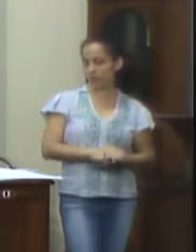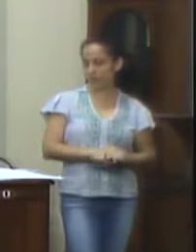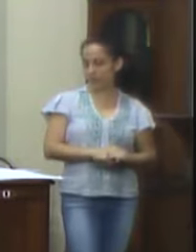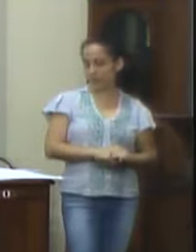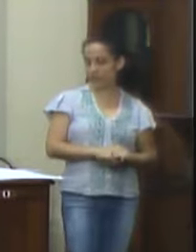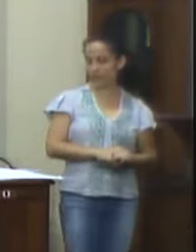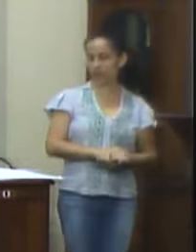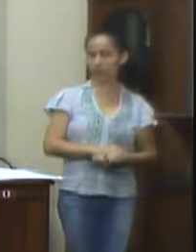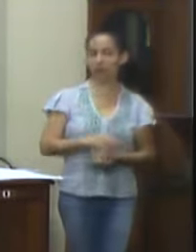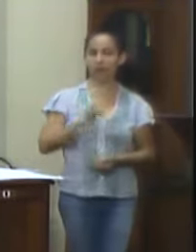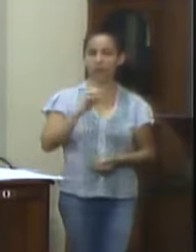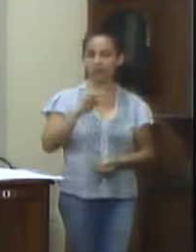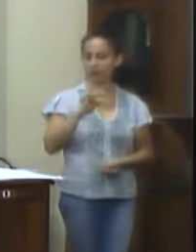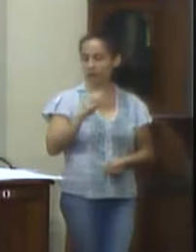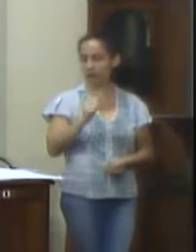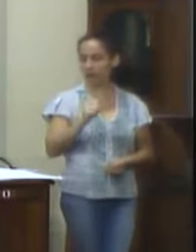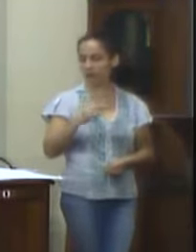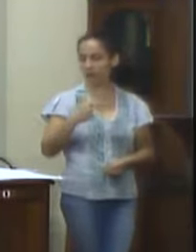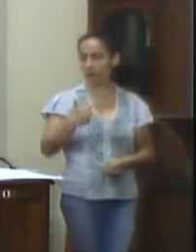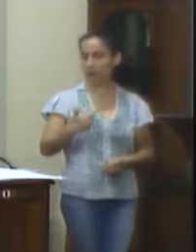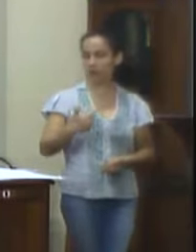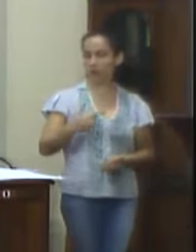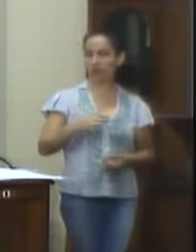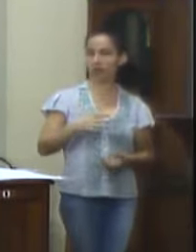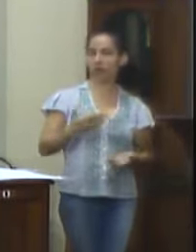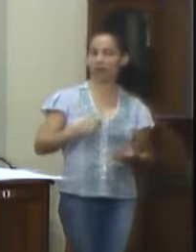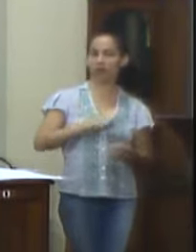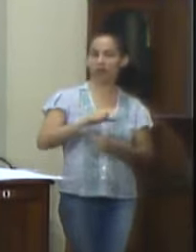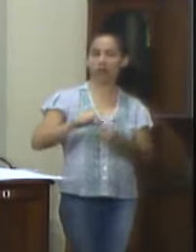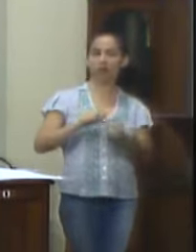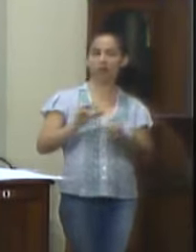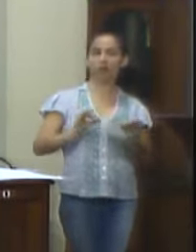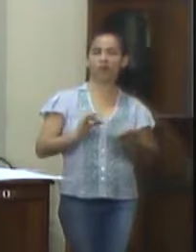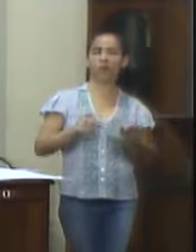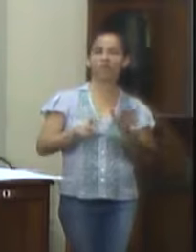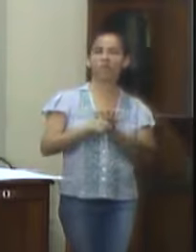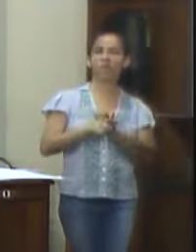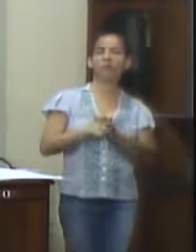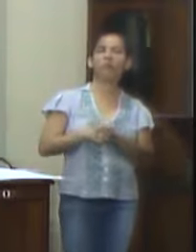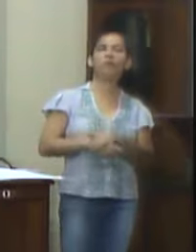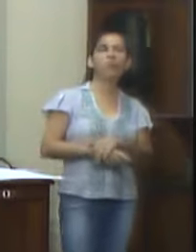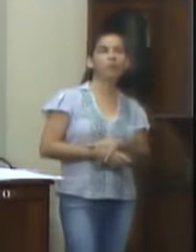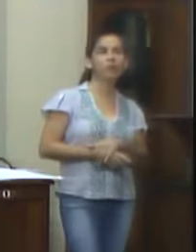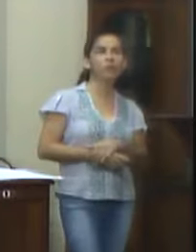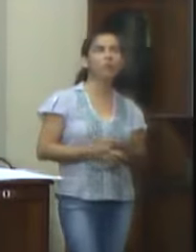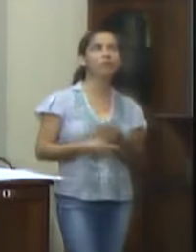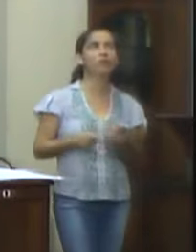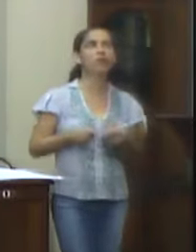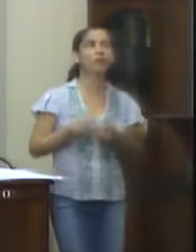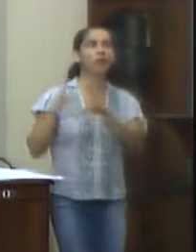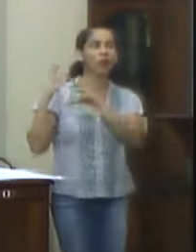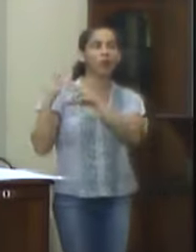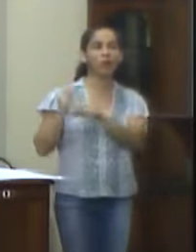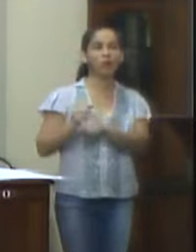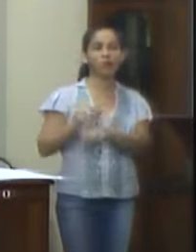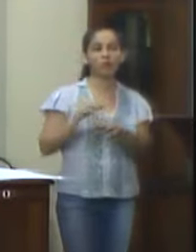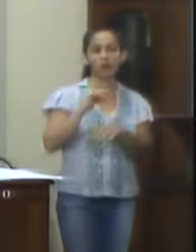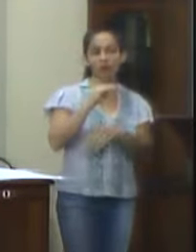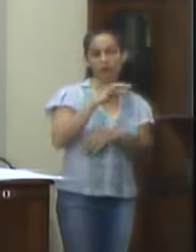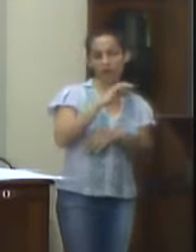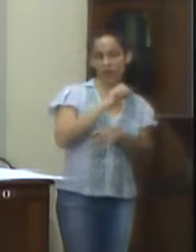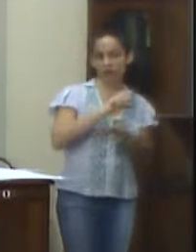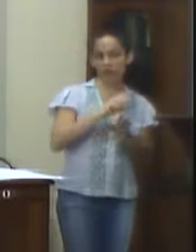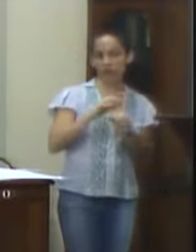Emenda número 2, alterado no projeto de trabalho do presente projeto de lei, de diretrizes orçamentárias, o seguinte item,